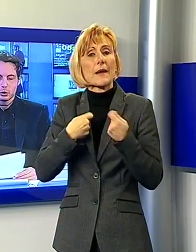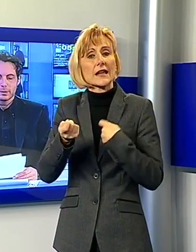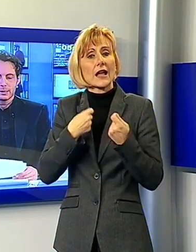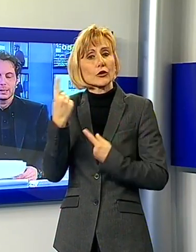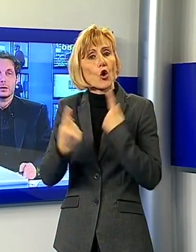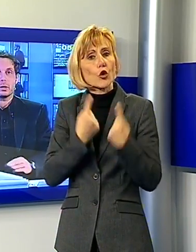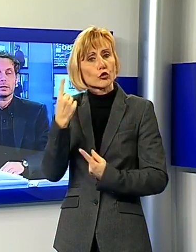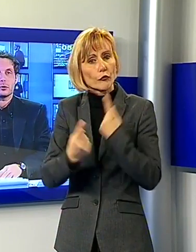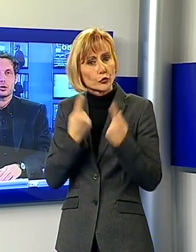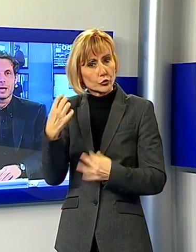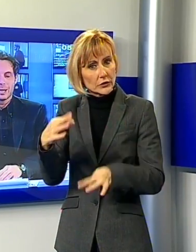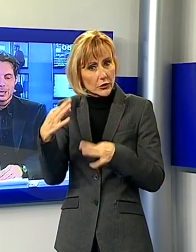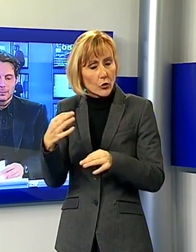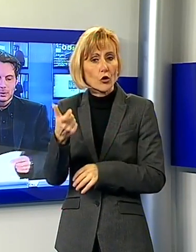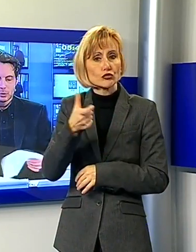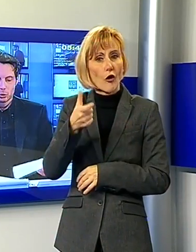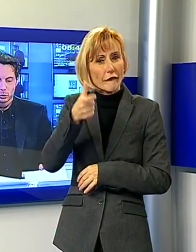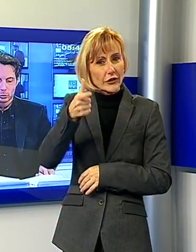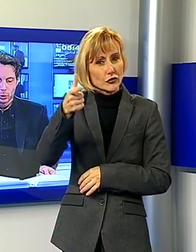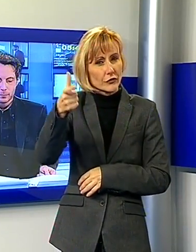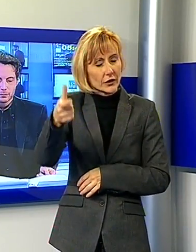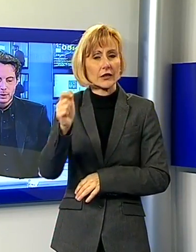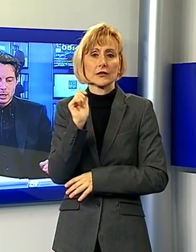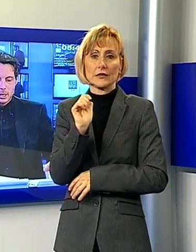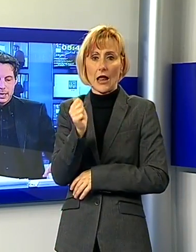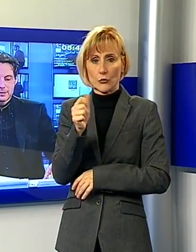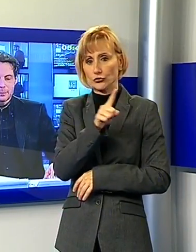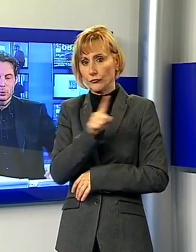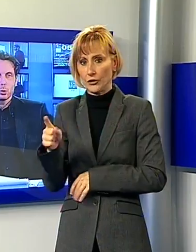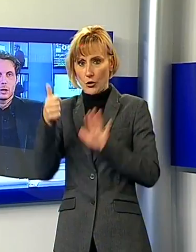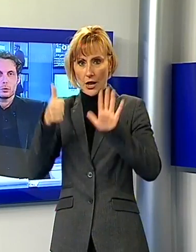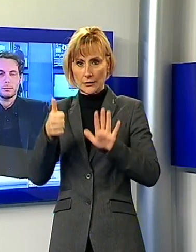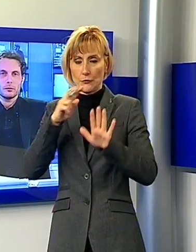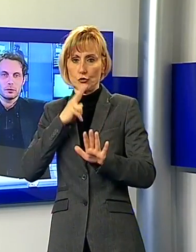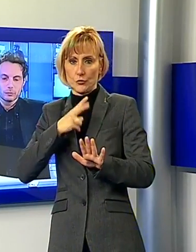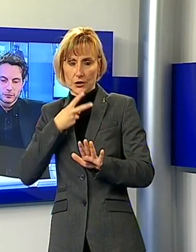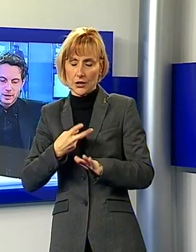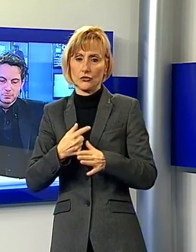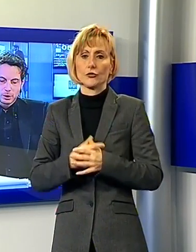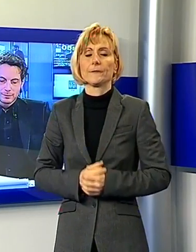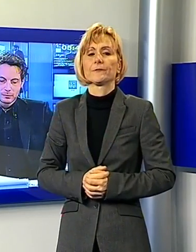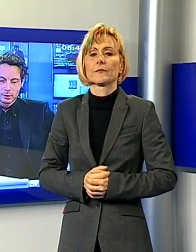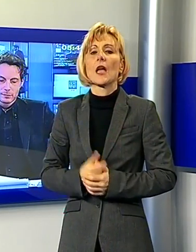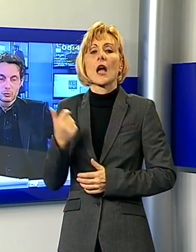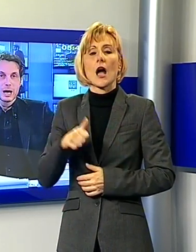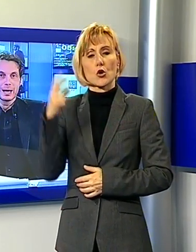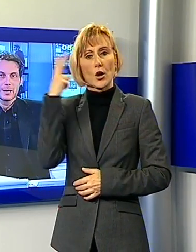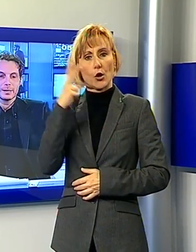giovedì dalle 15 alle 18. E sempre a Lucca con un post su Facebook l'assessore al sociale del